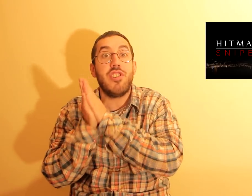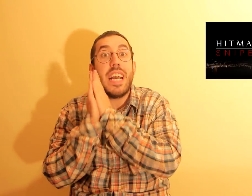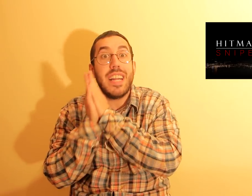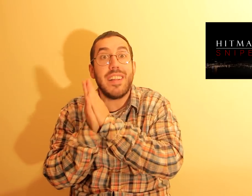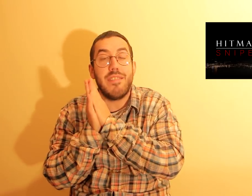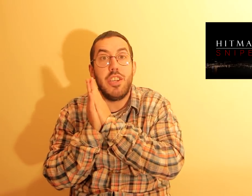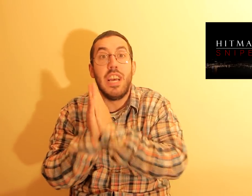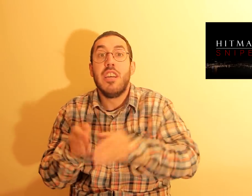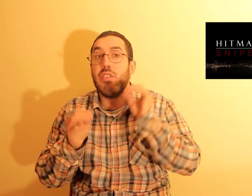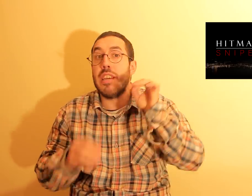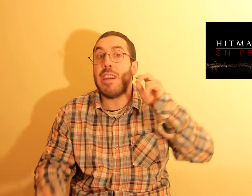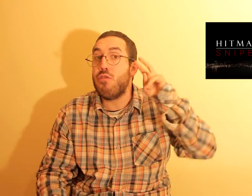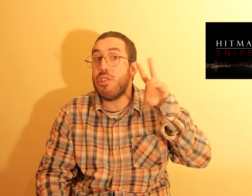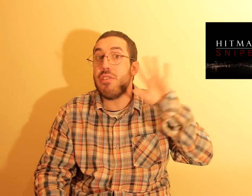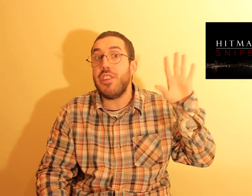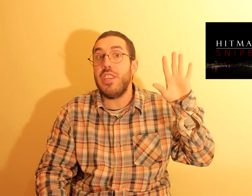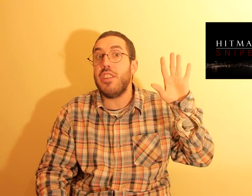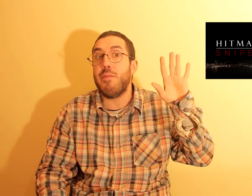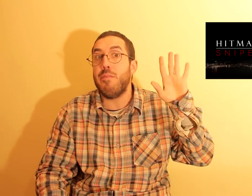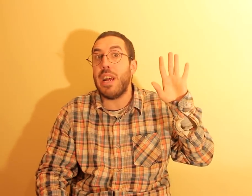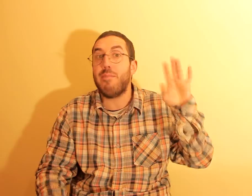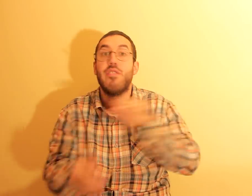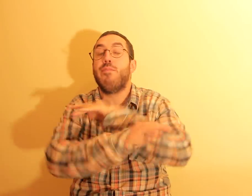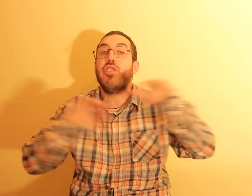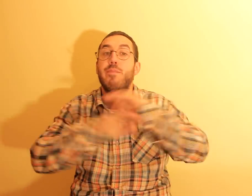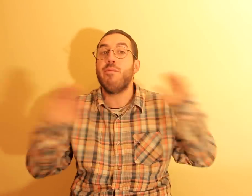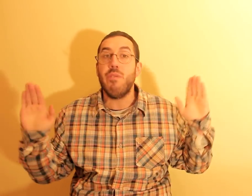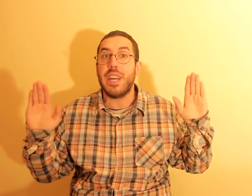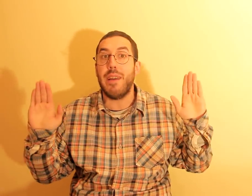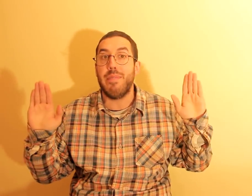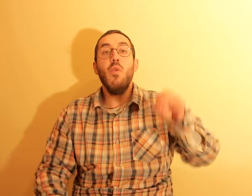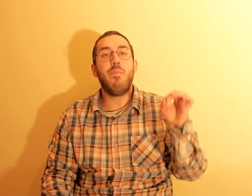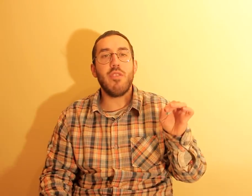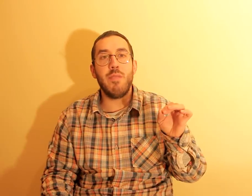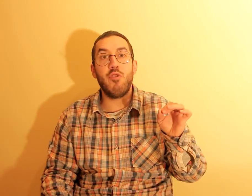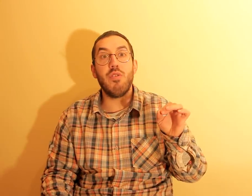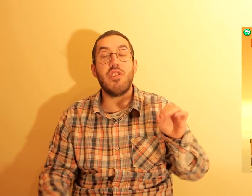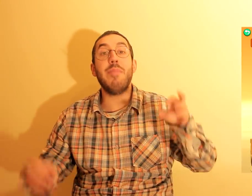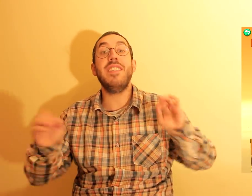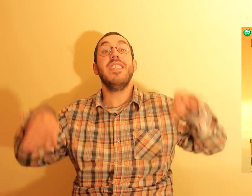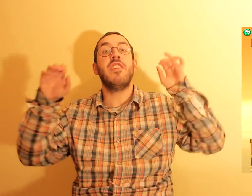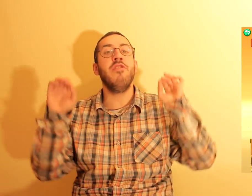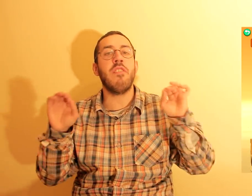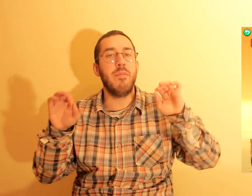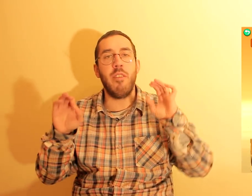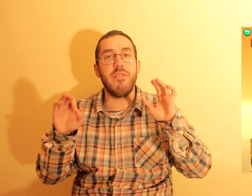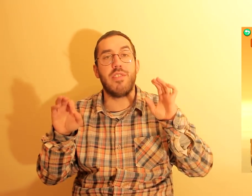está grátis. Só tem mais 2 ou 3 dias para comprar, porque depois a promoção acaba. O próximo jogo chama-se Knock Balls.